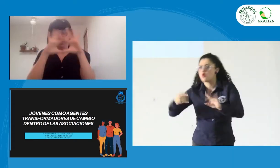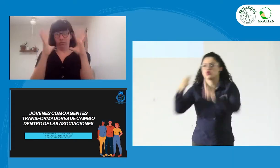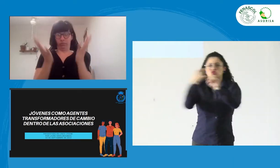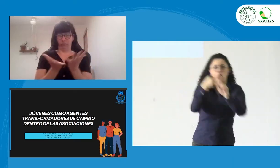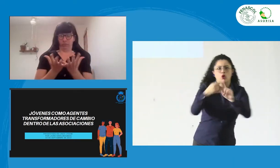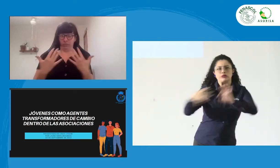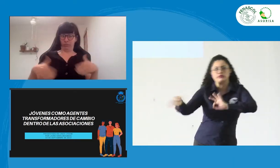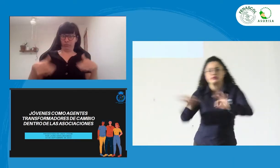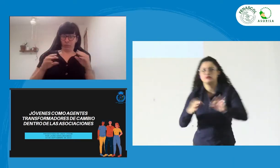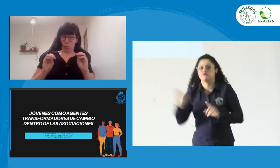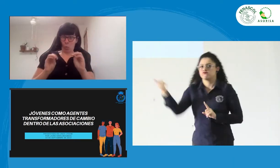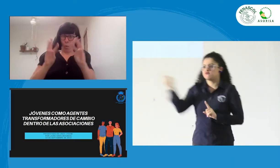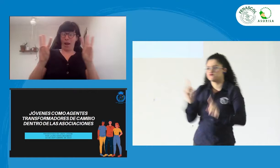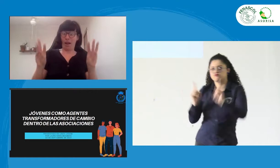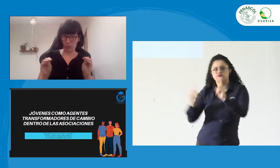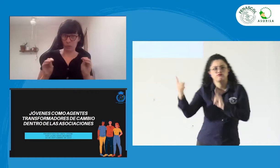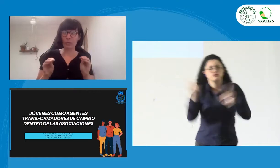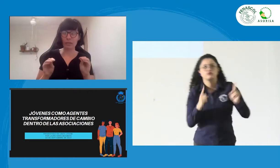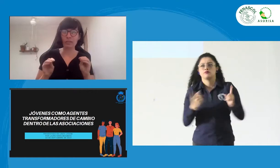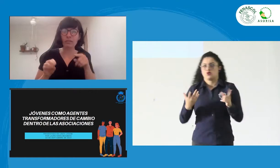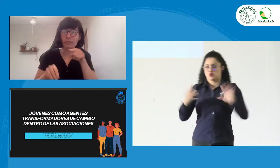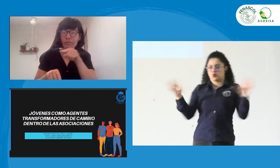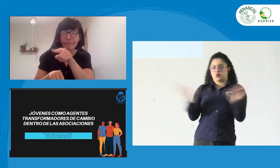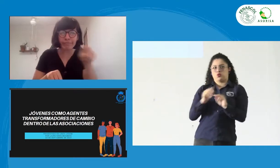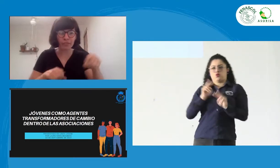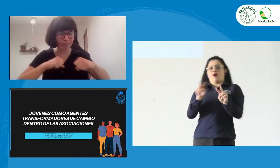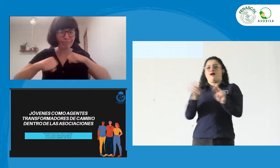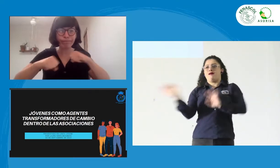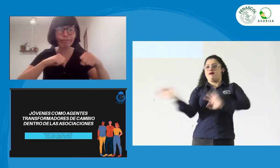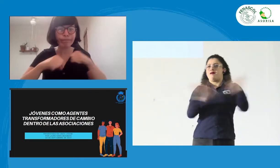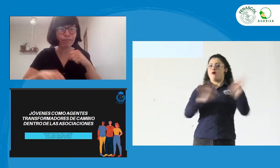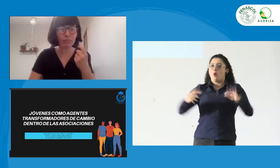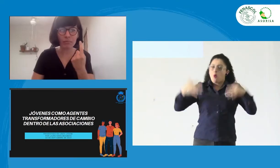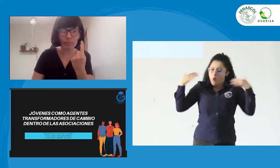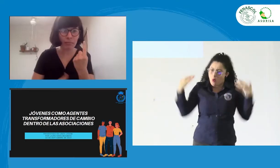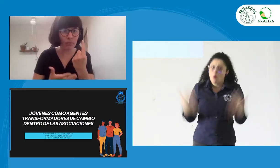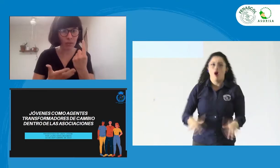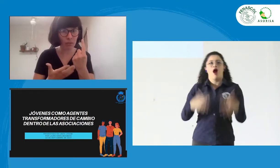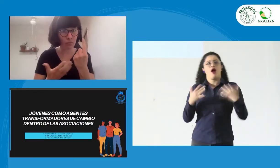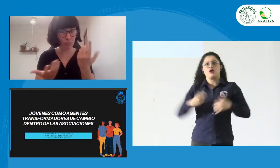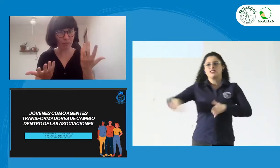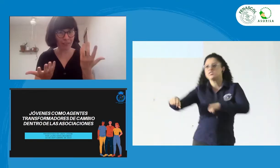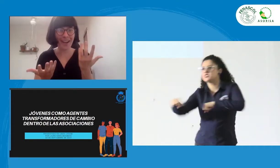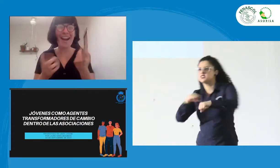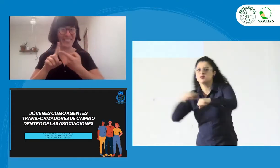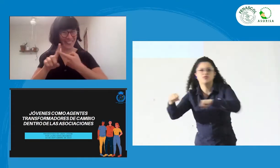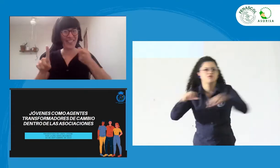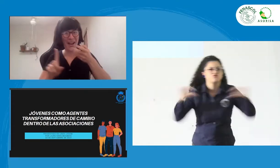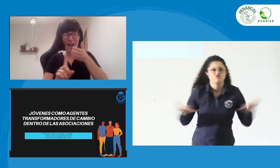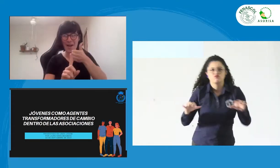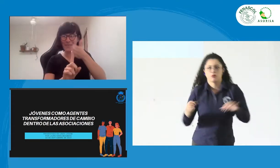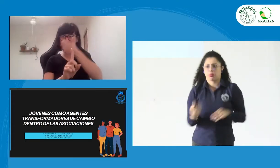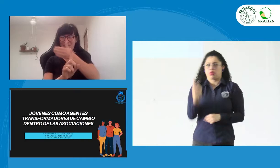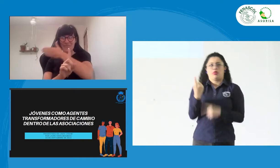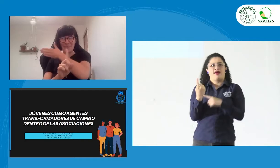que puedan escoger o que hayan invitado a diferentes participantes a nivel mundial. ¡Wow! ¡Es excelente! Bueno,